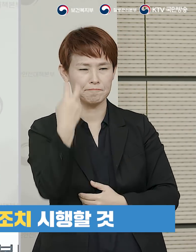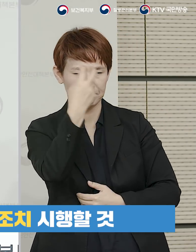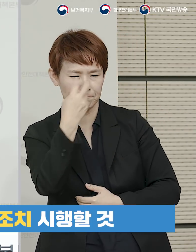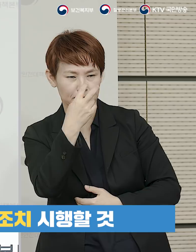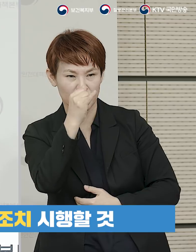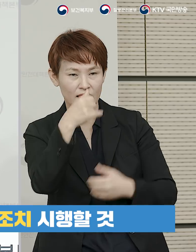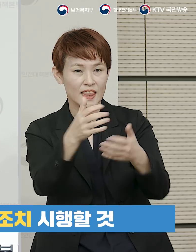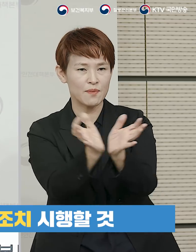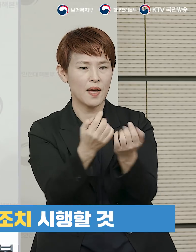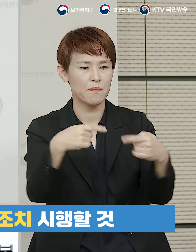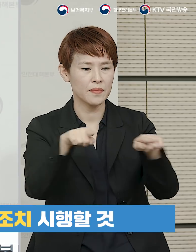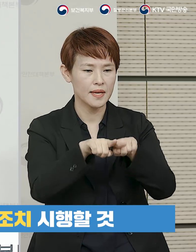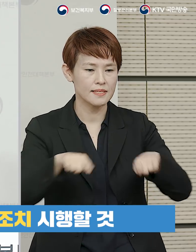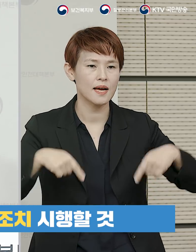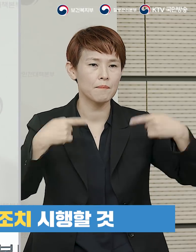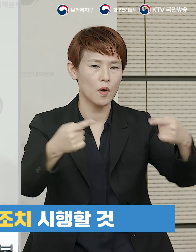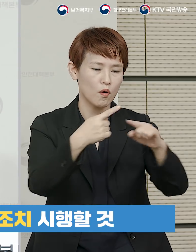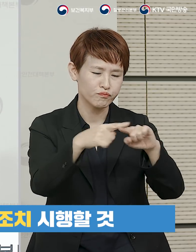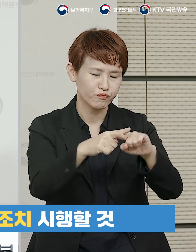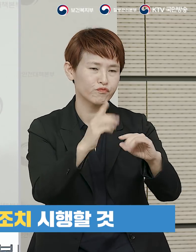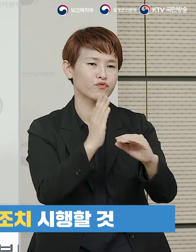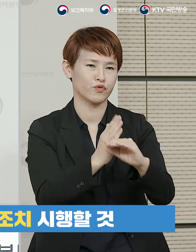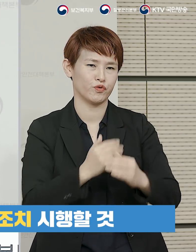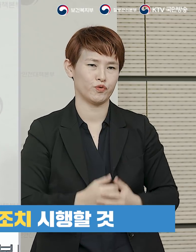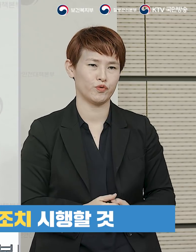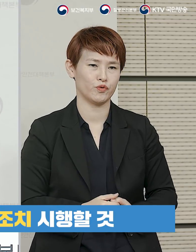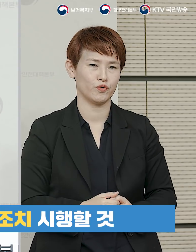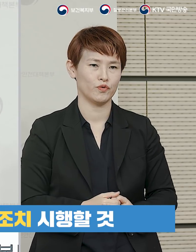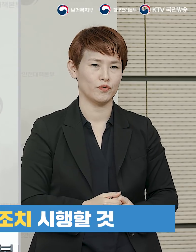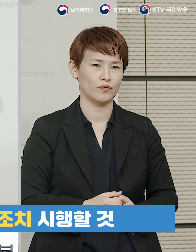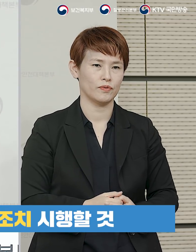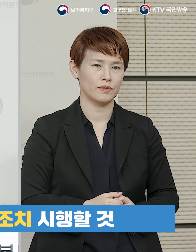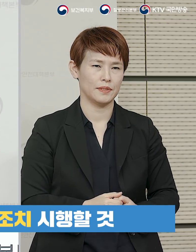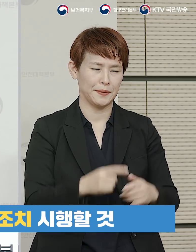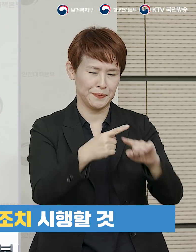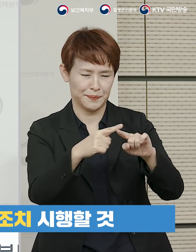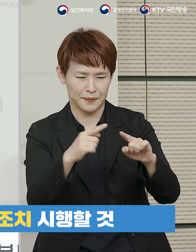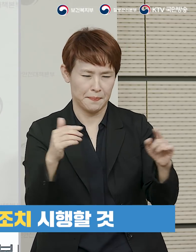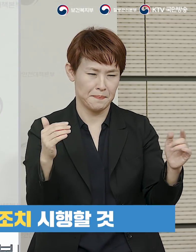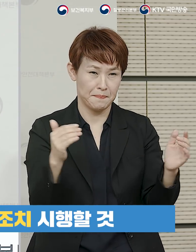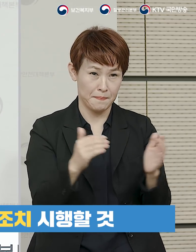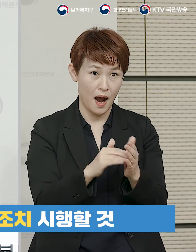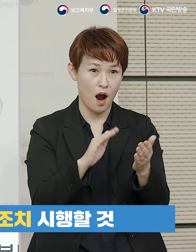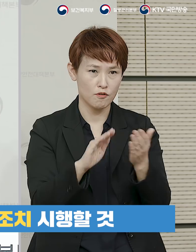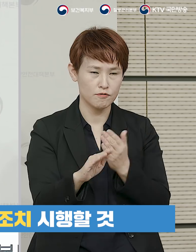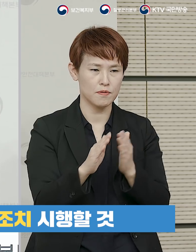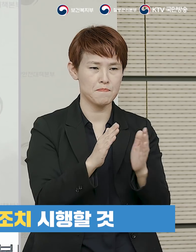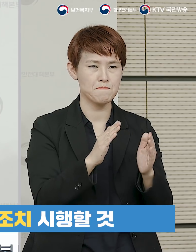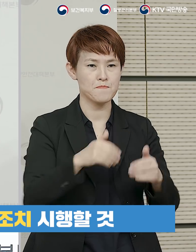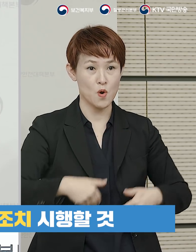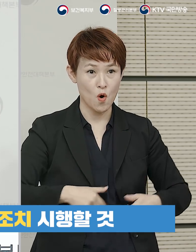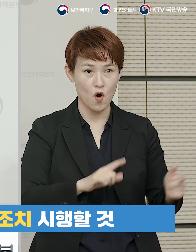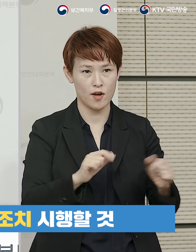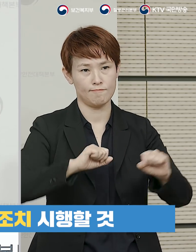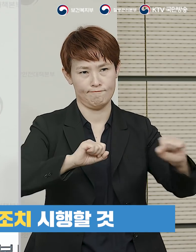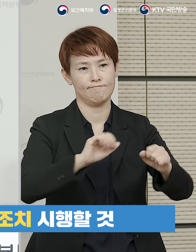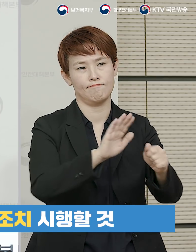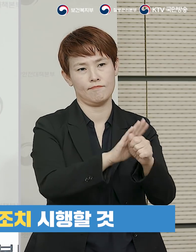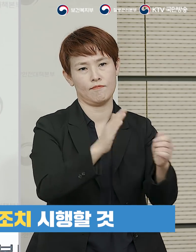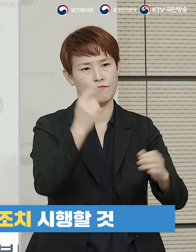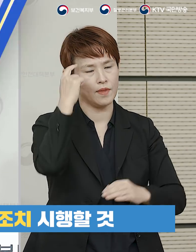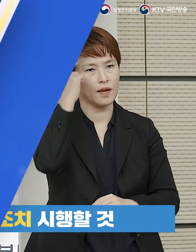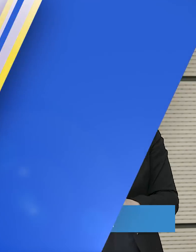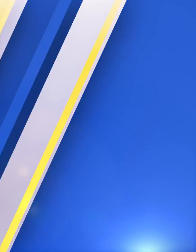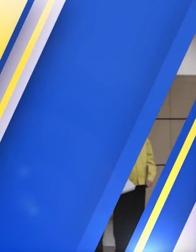분석팀이 함께 참여하여 분석 중입니다 최대한 좀 신속하게 분석해서 필요한 조치들을